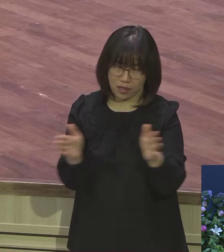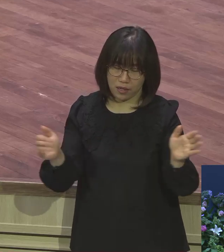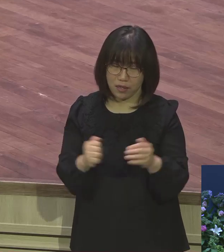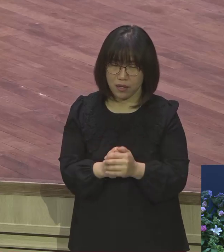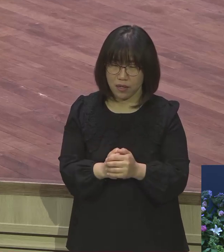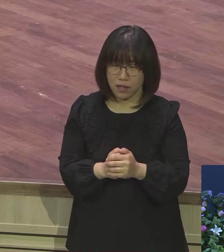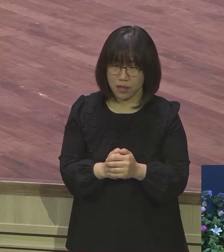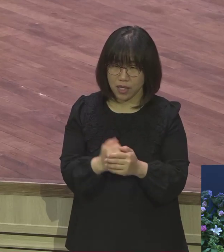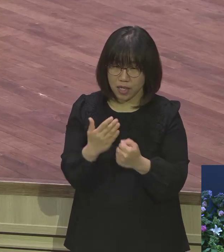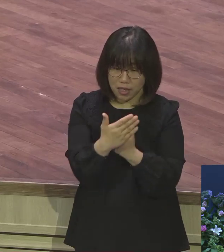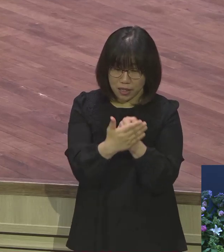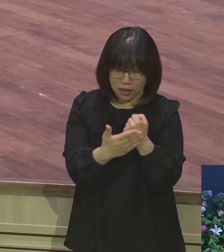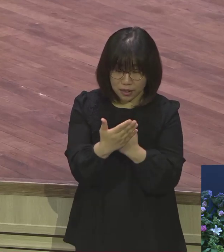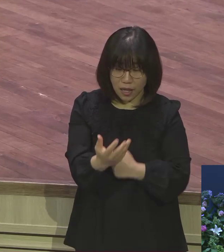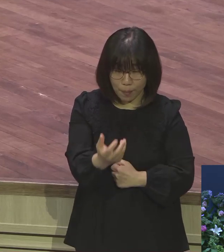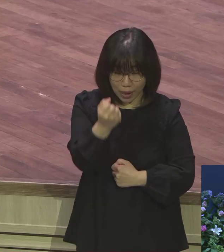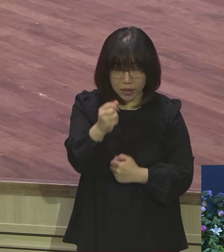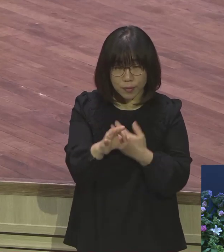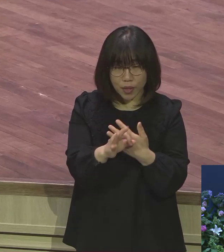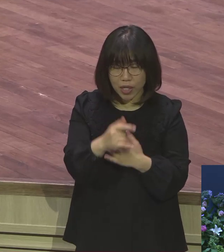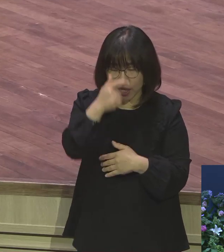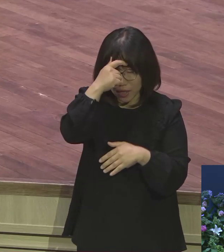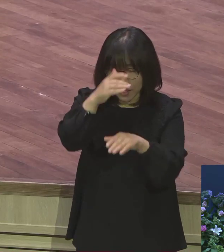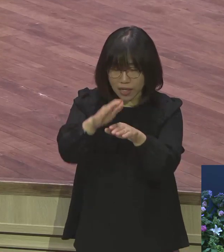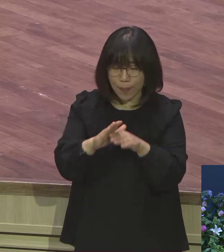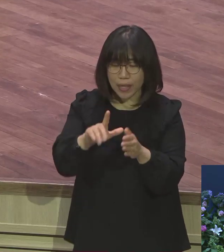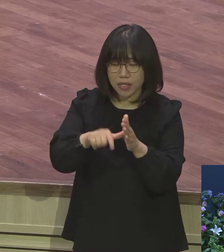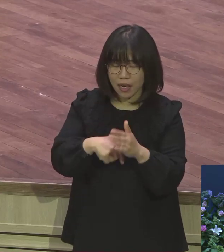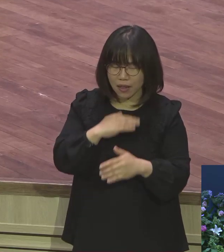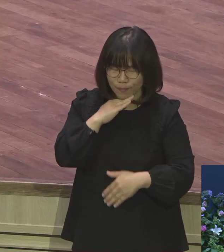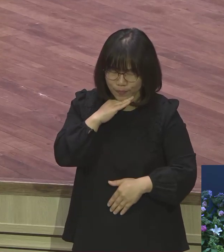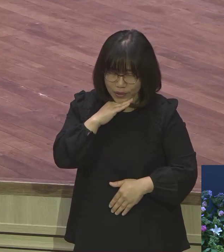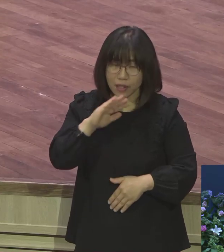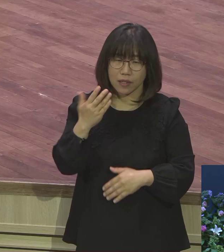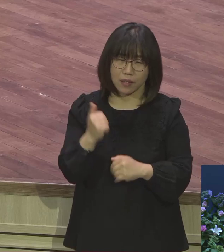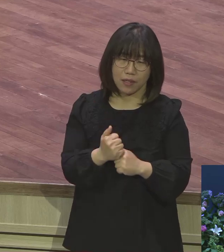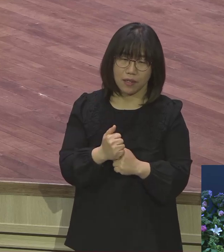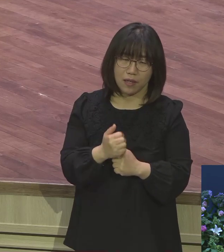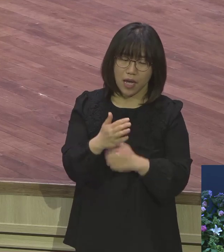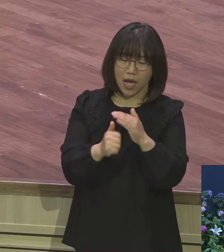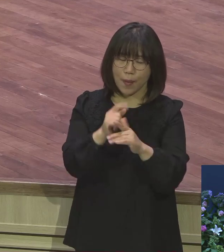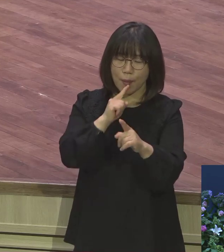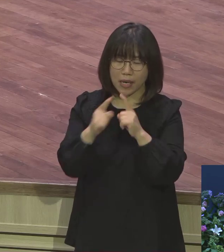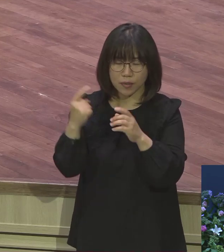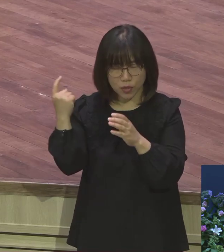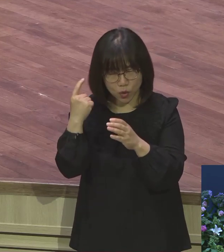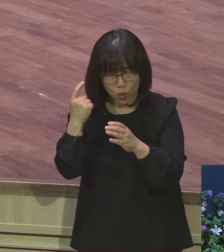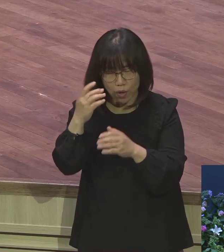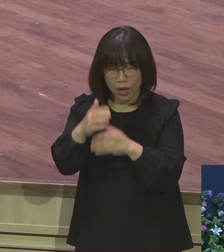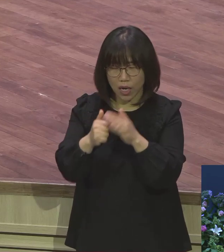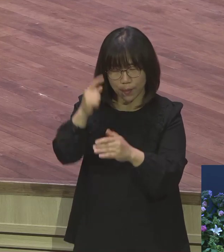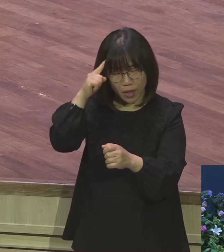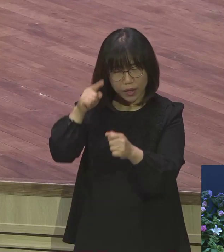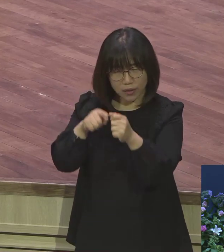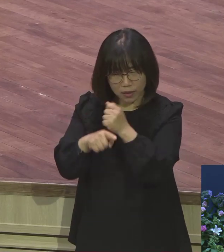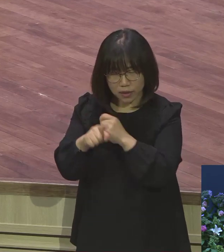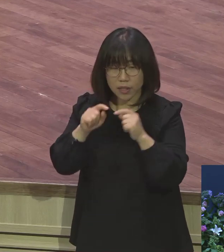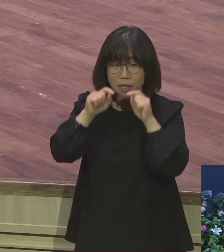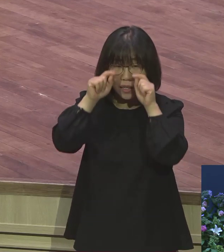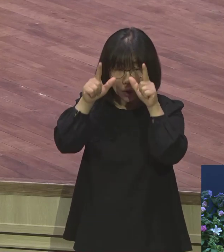기다립니다 예배를 통하여 뭐한다고요? 하나님의 음성 듣는 겁니다 하나님 뜻을 깨닫는 것입니다 내 영혼이 양식을 묻는